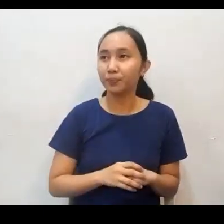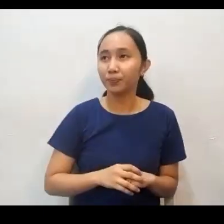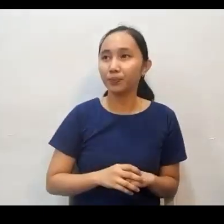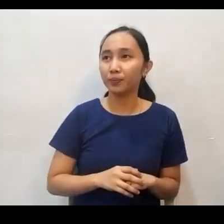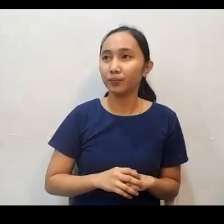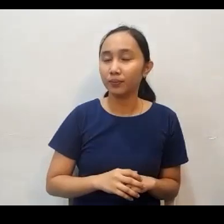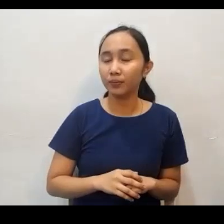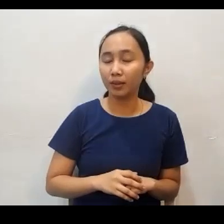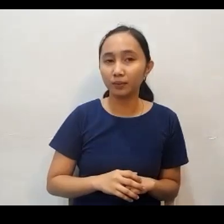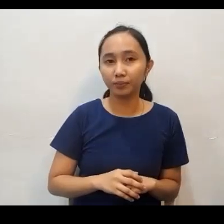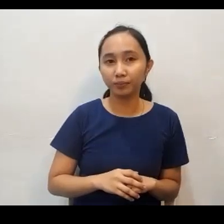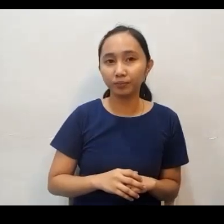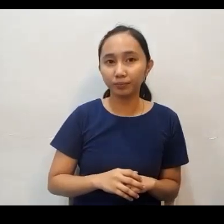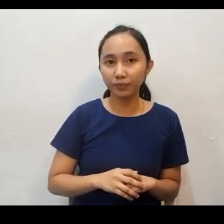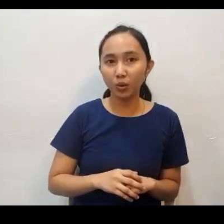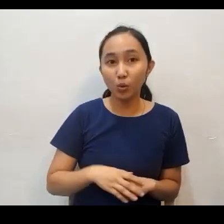matalino.